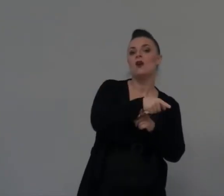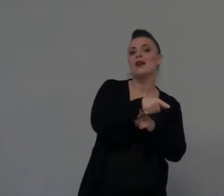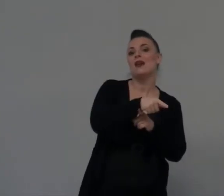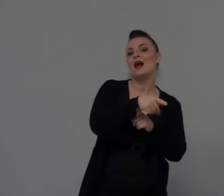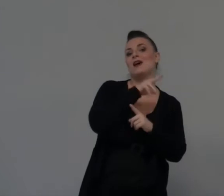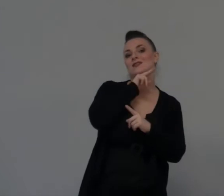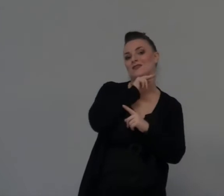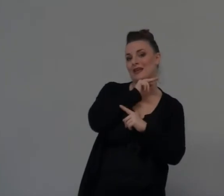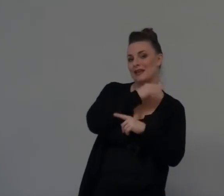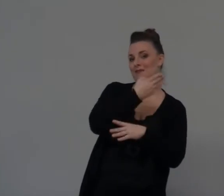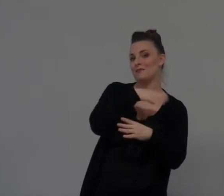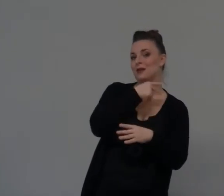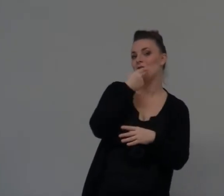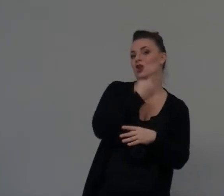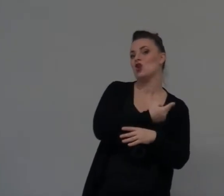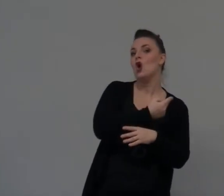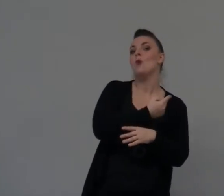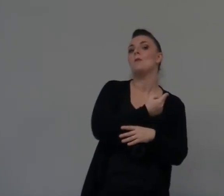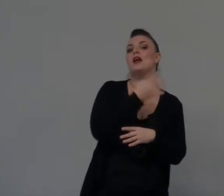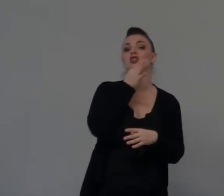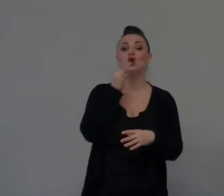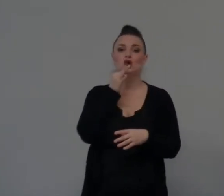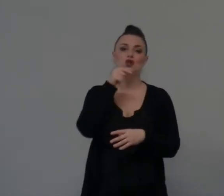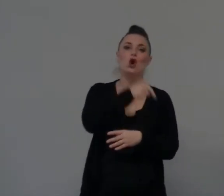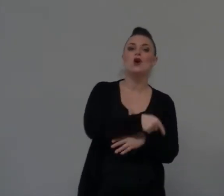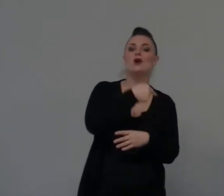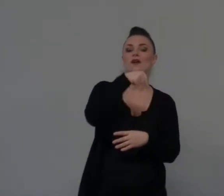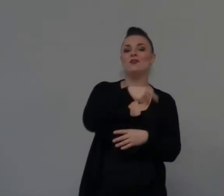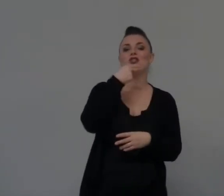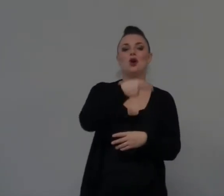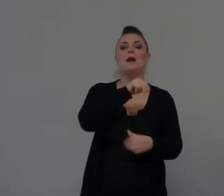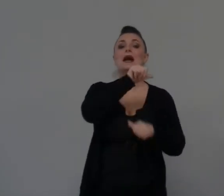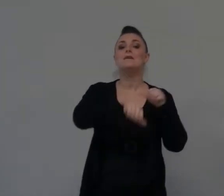Ma adesso Vuole essere chiamata Amara Sei da l'aperto Vero?